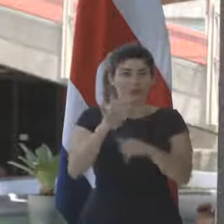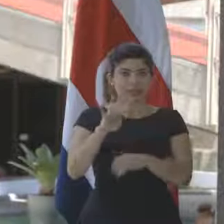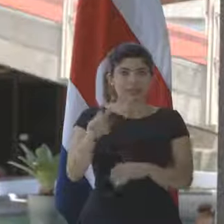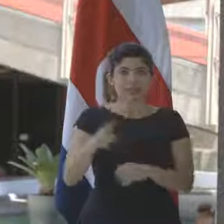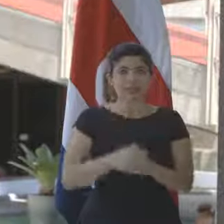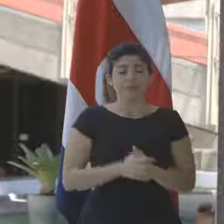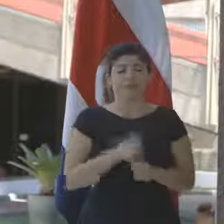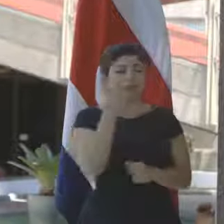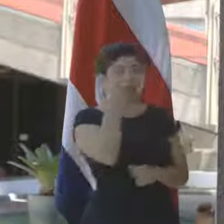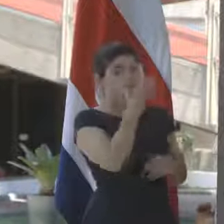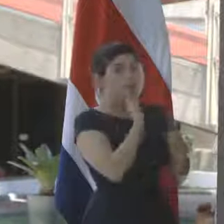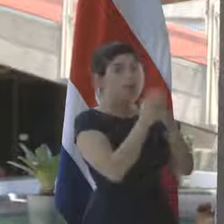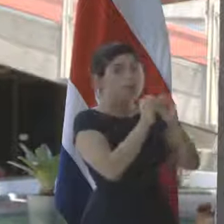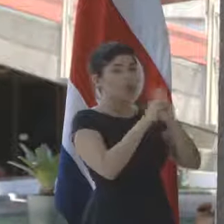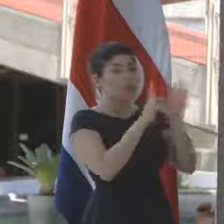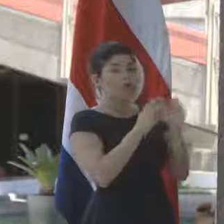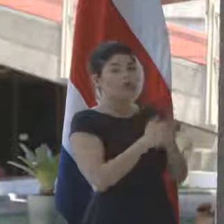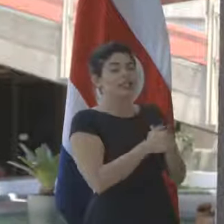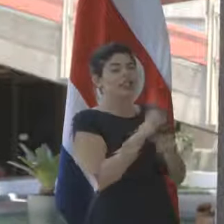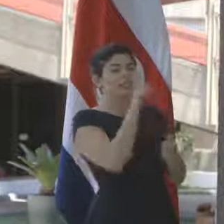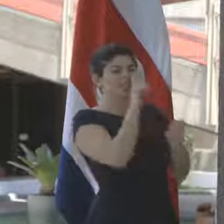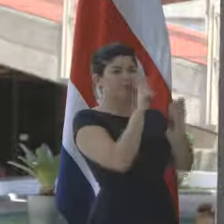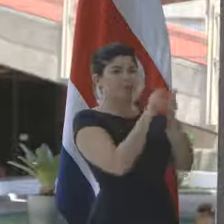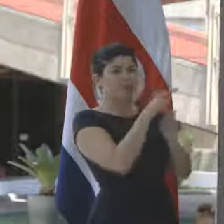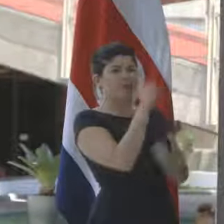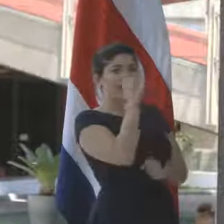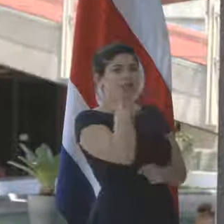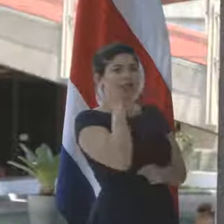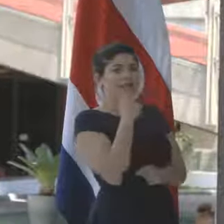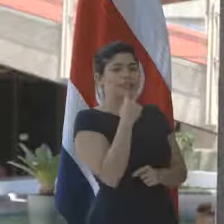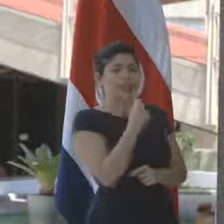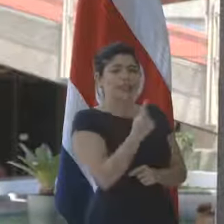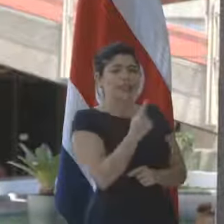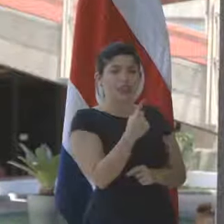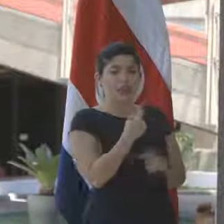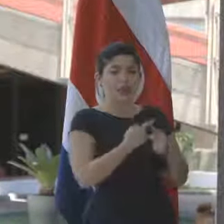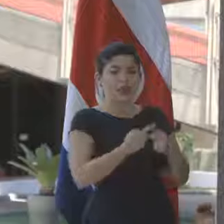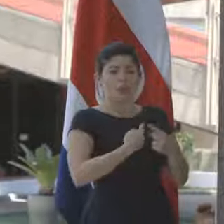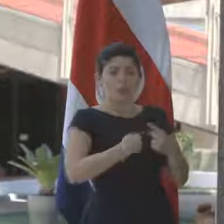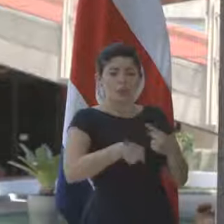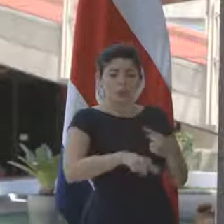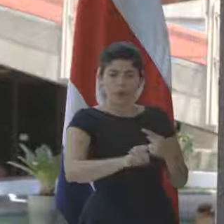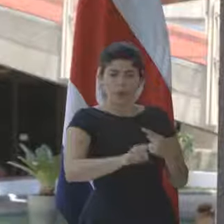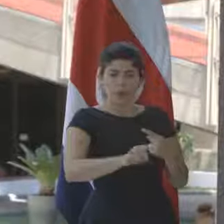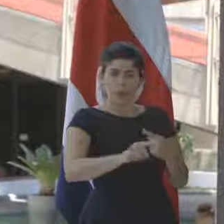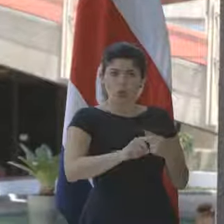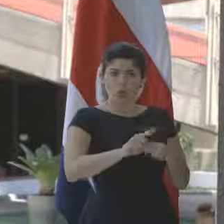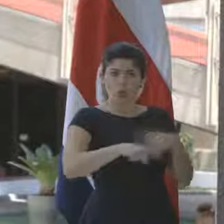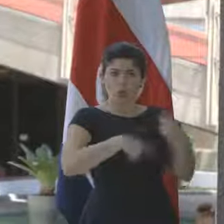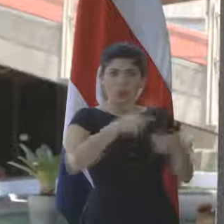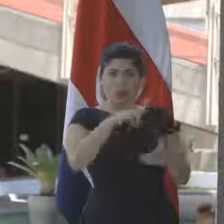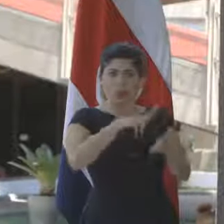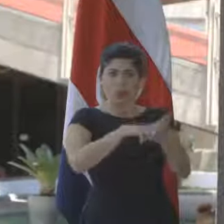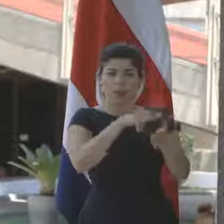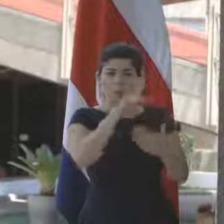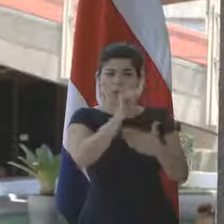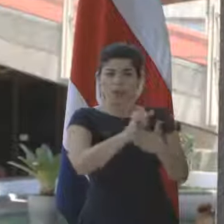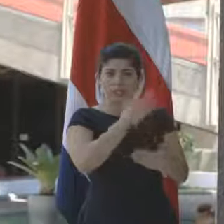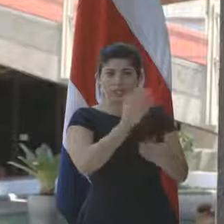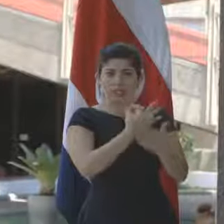Don Carlos, días. Puntualmente usted de ayer mencionó prontamente aprobar el proyecto fiscal,